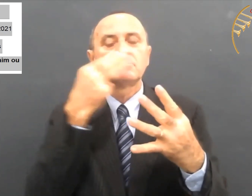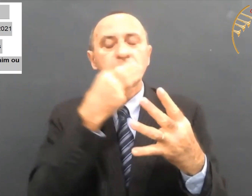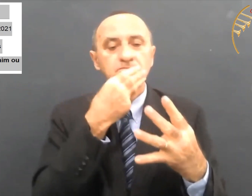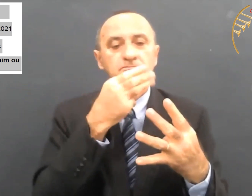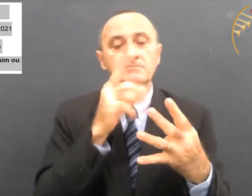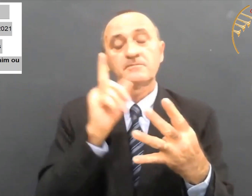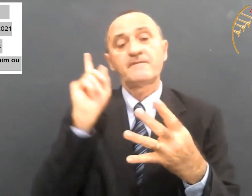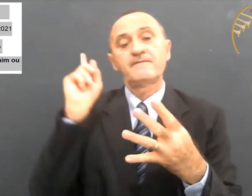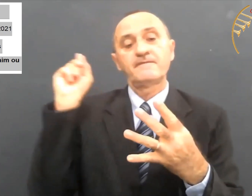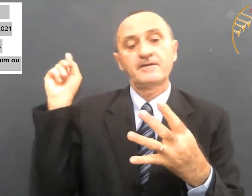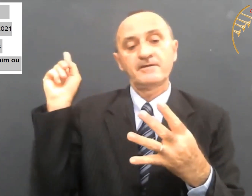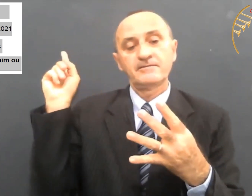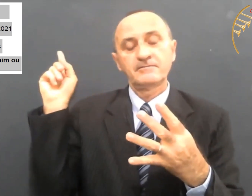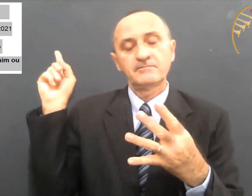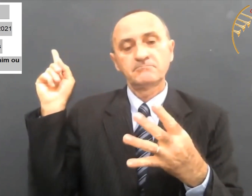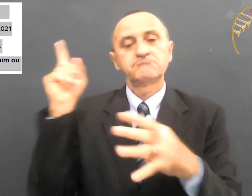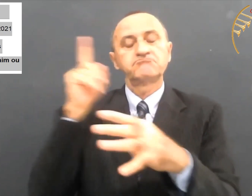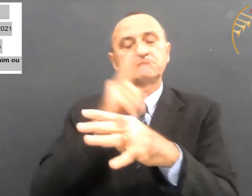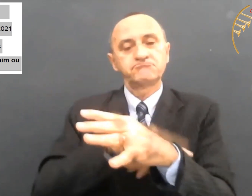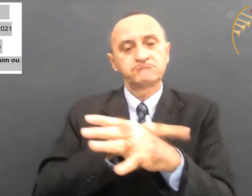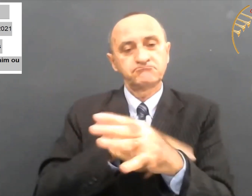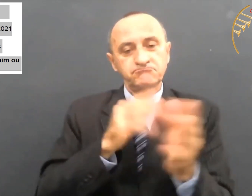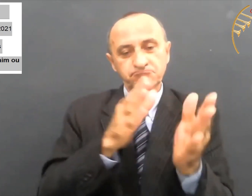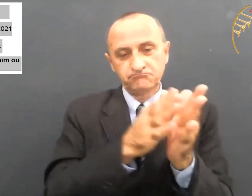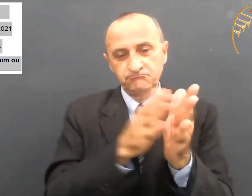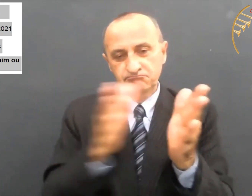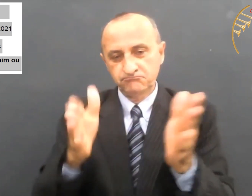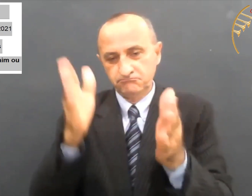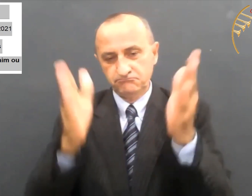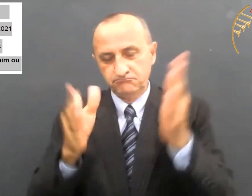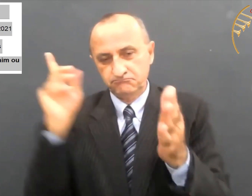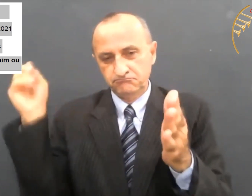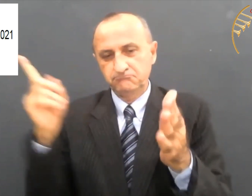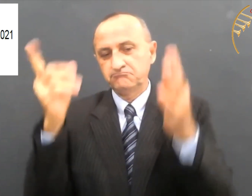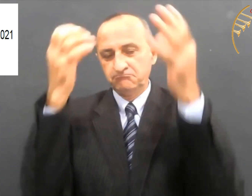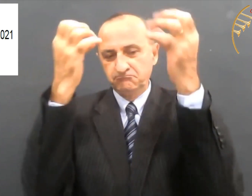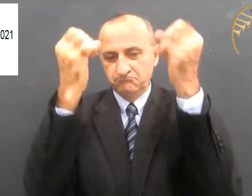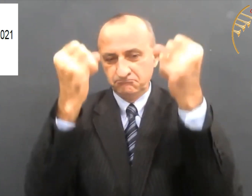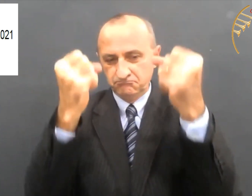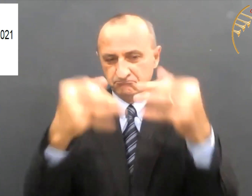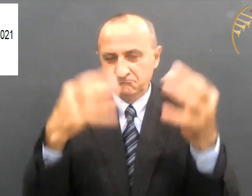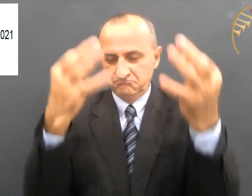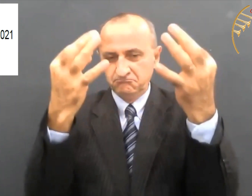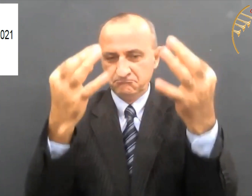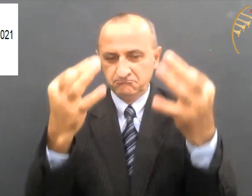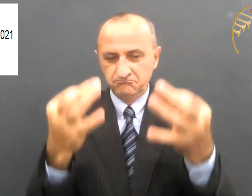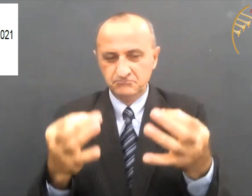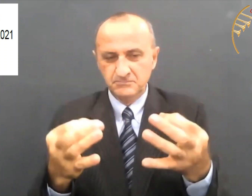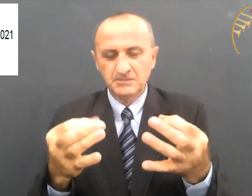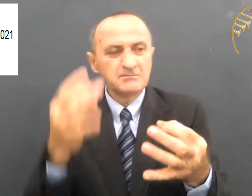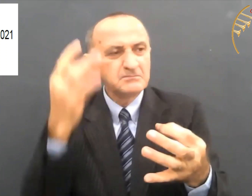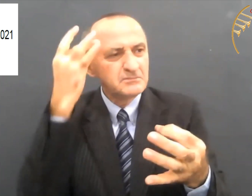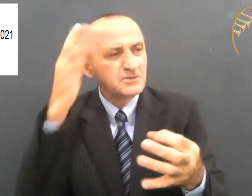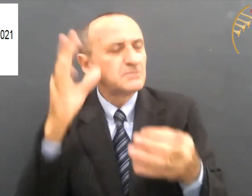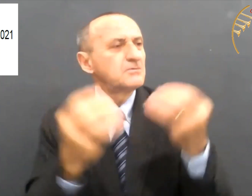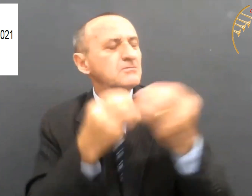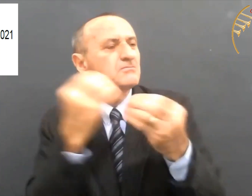aqui, olha. Tem o período do jejum. Explica corretamente. Você tem